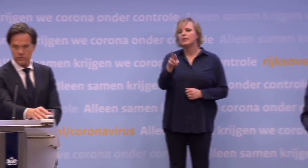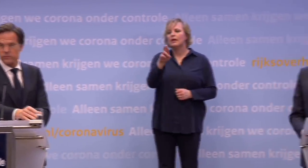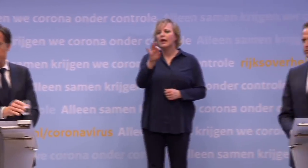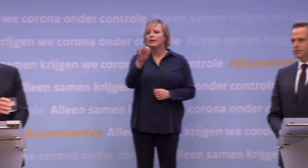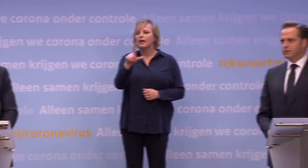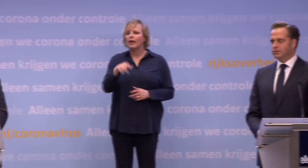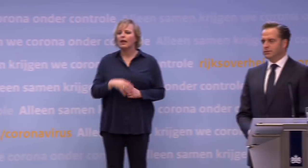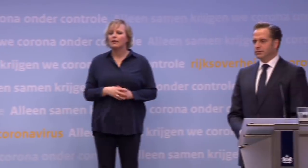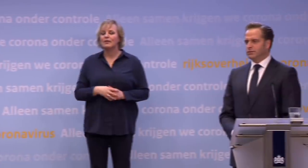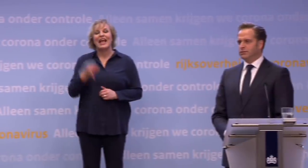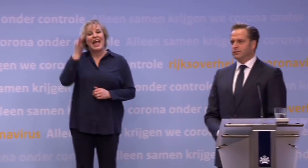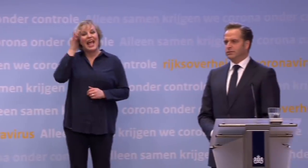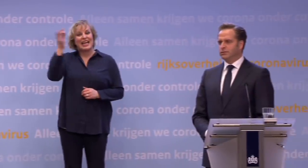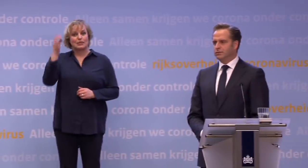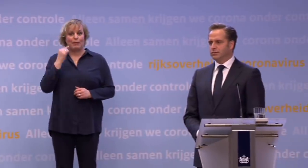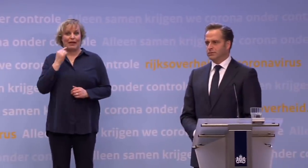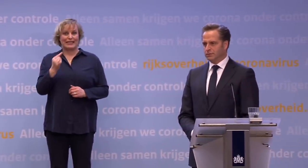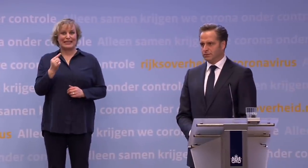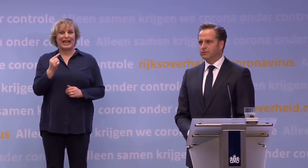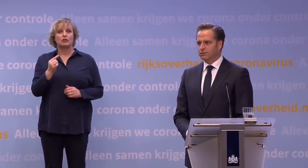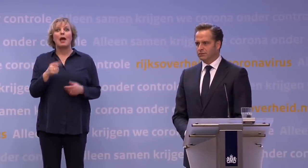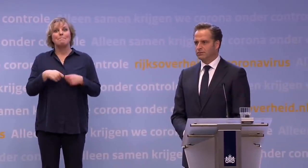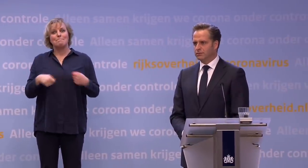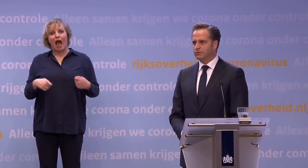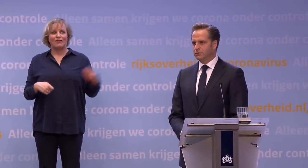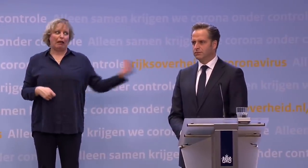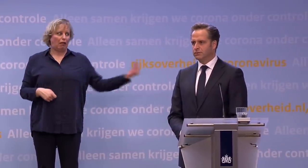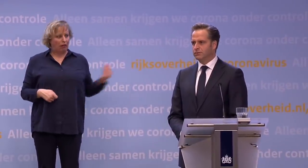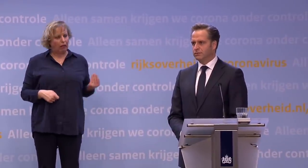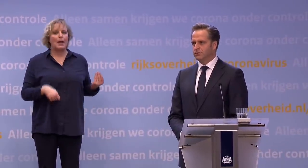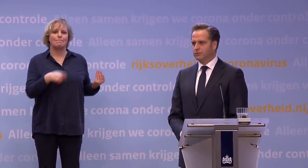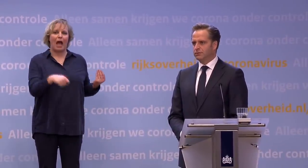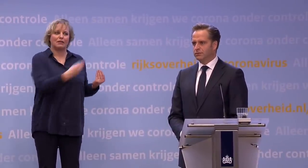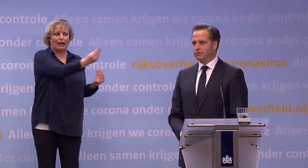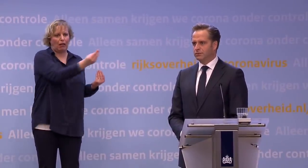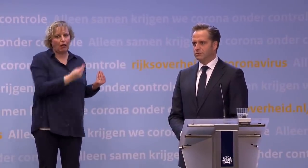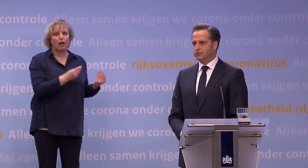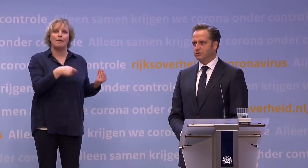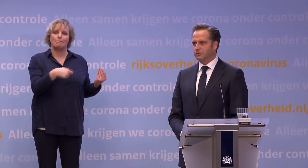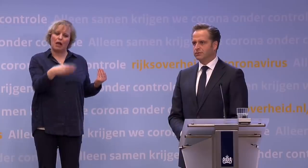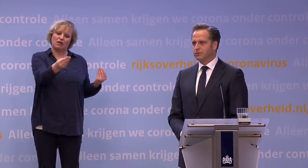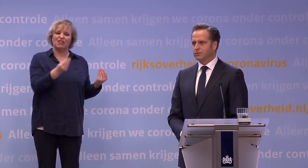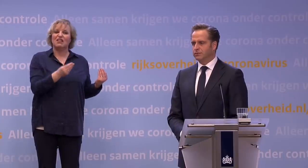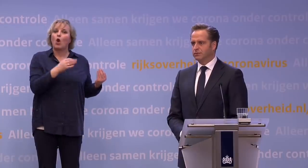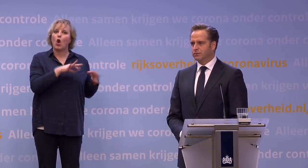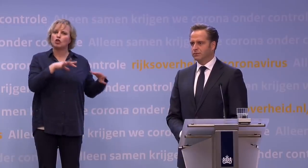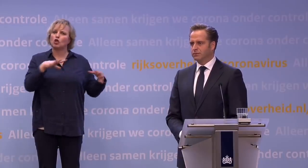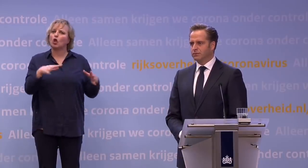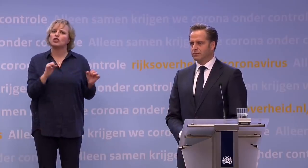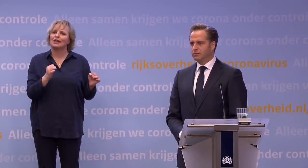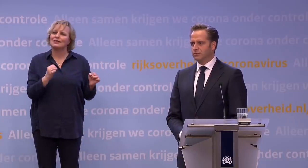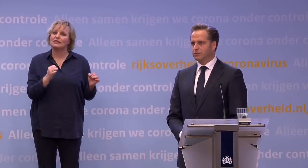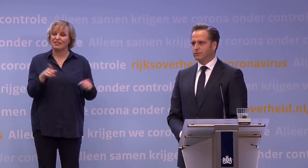eigenlijk altijd gezegd we kunnen niet het effect van losse maatregelen berekenen. Nu hoor ik u zeggen, de avondklok, dat